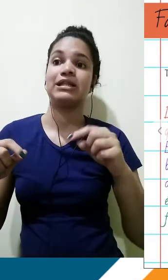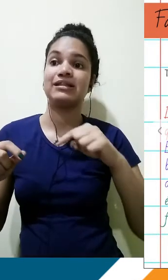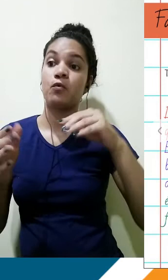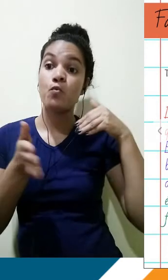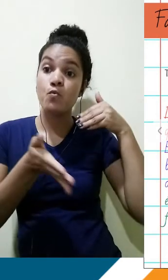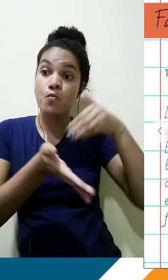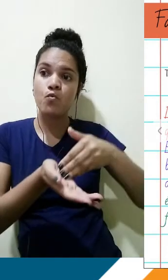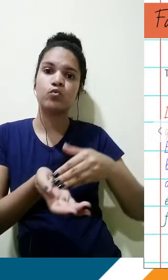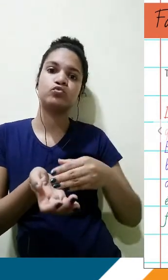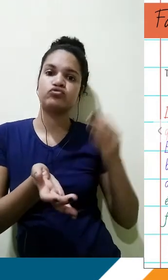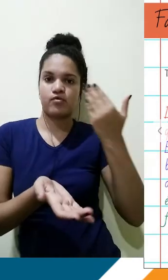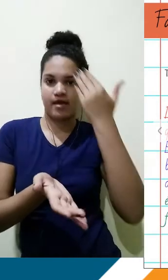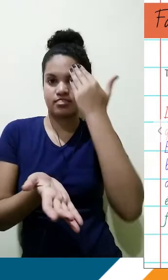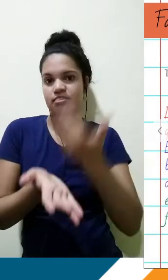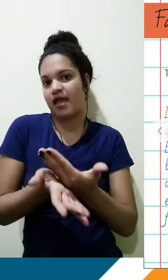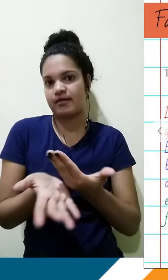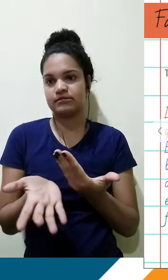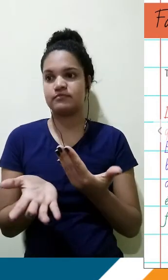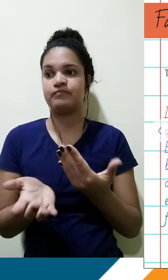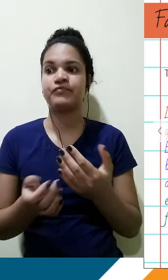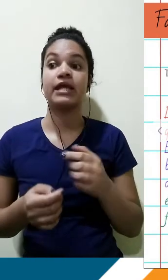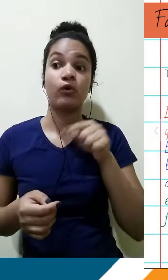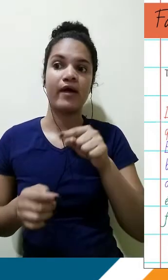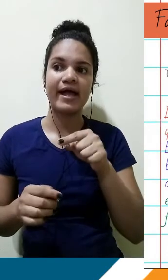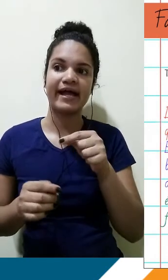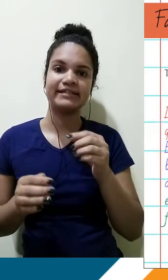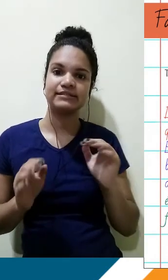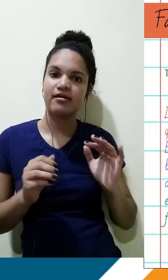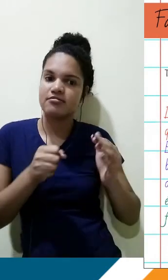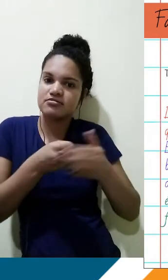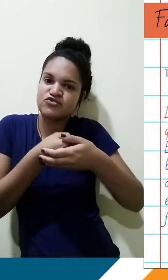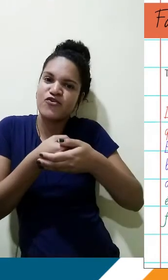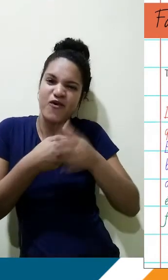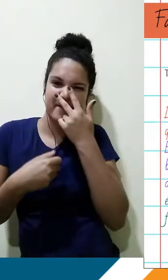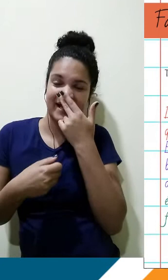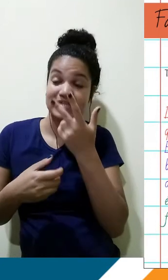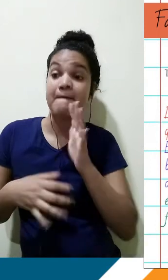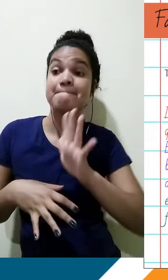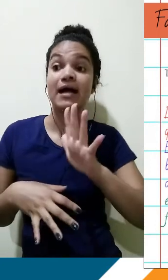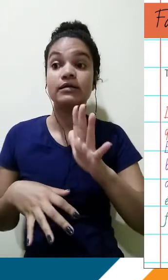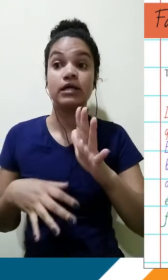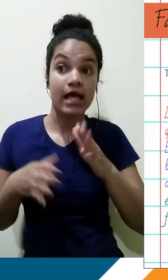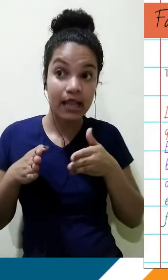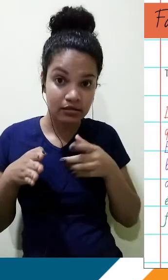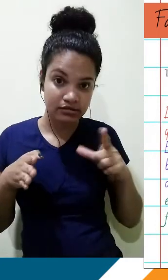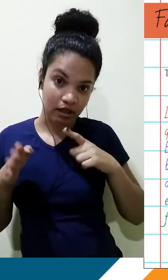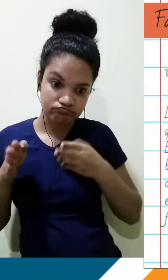inclusive essa aqui é implícita. Não apresenta claramente quais são os pontos que serão abordados, mas norteia o corretor sobre aquilo